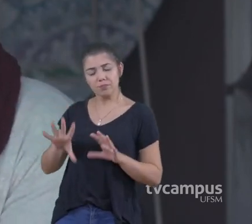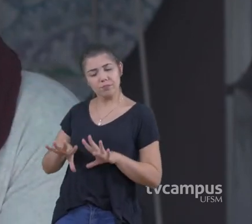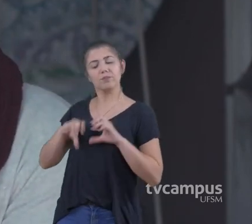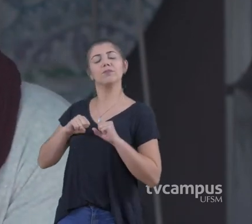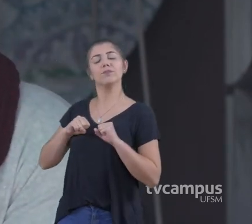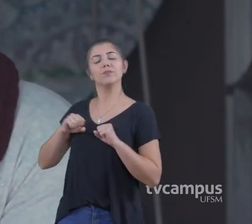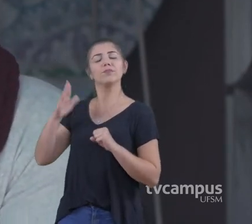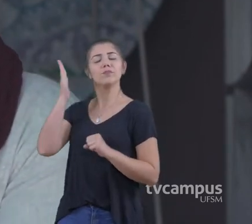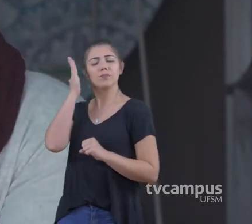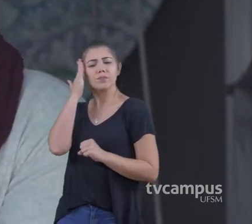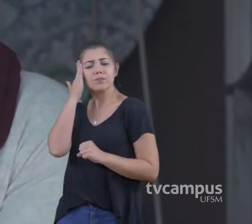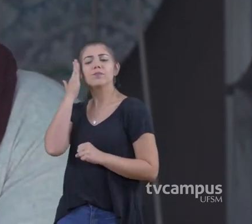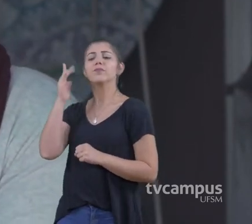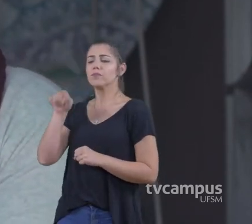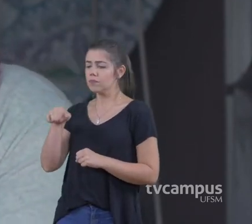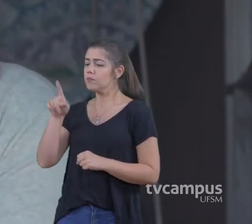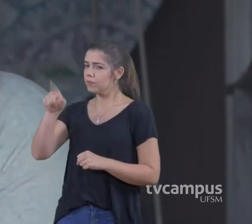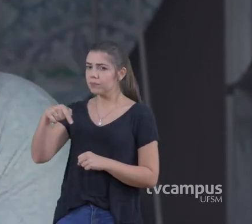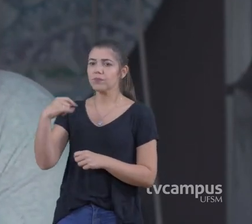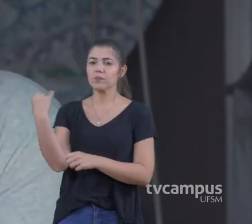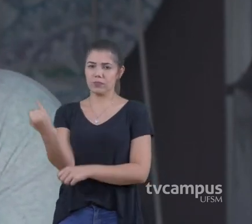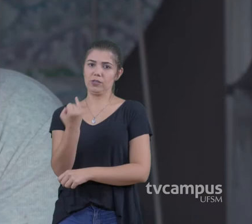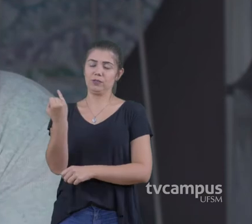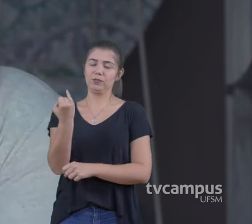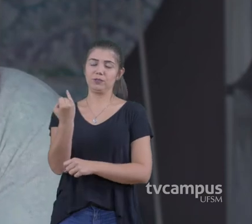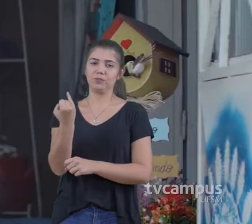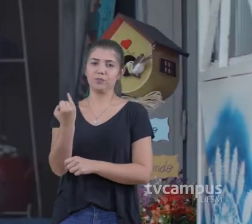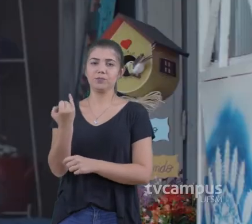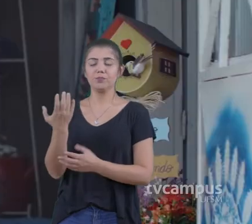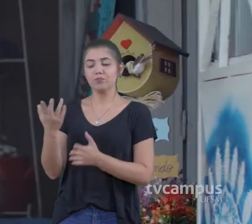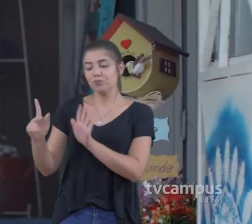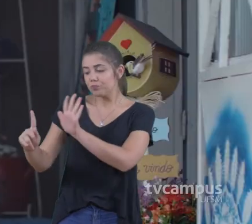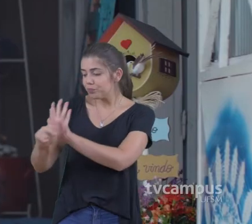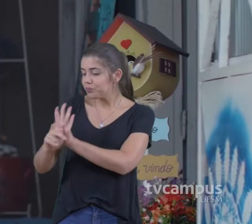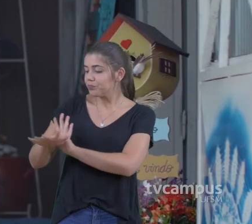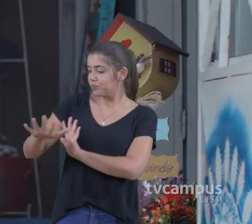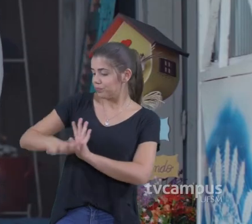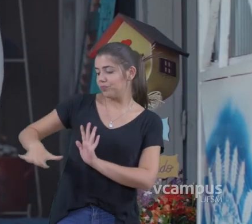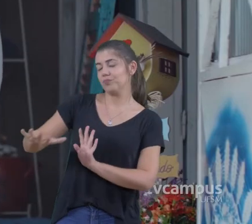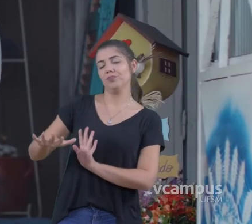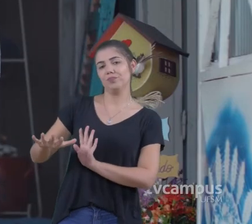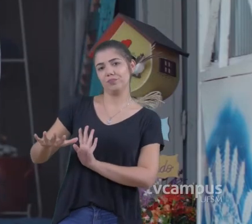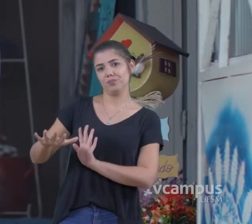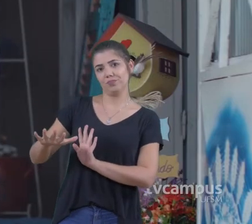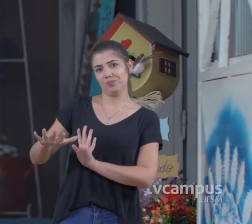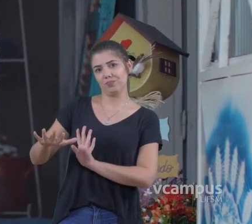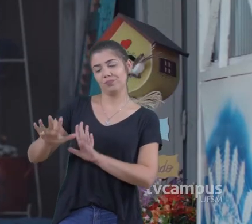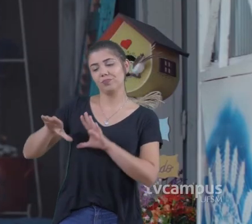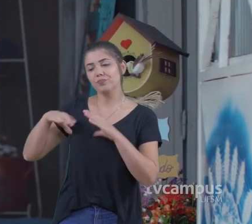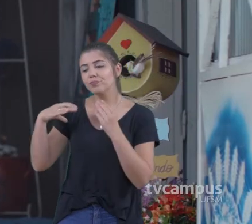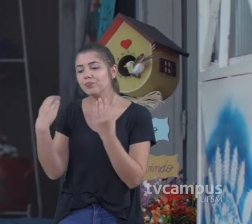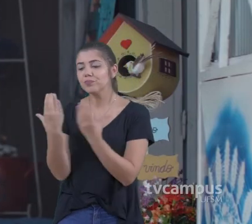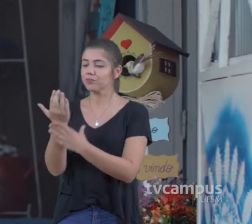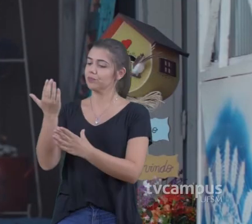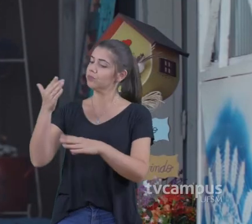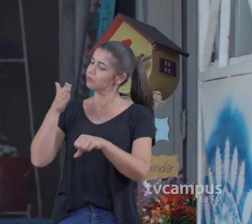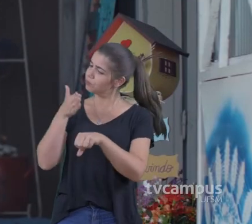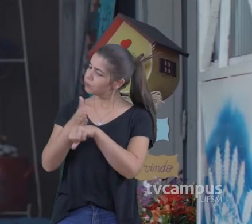isso é importante Que isso é representativo deles É do local E eles se apropriarem Desse contexto